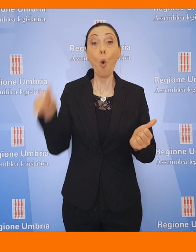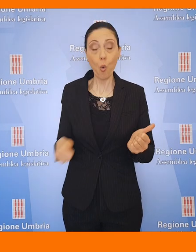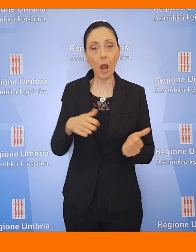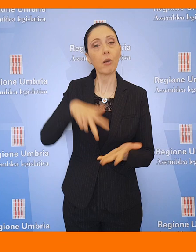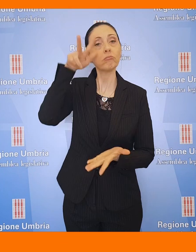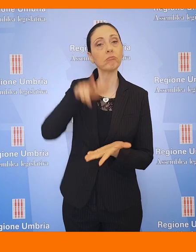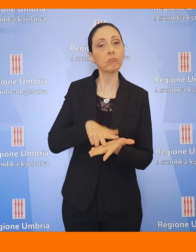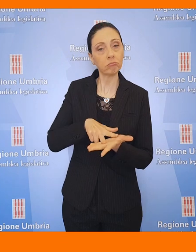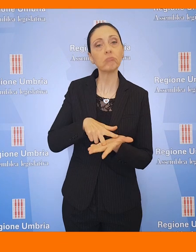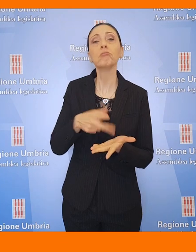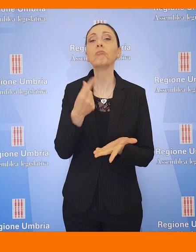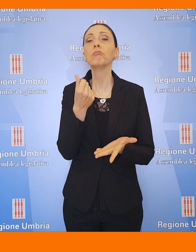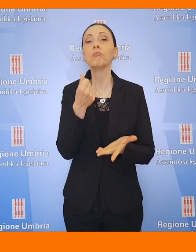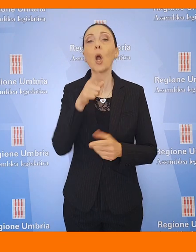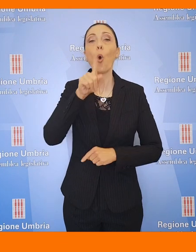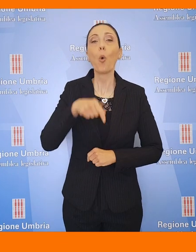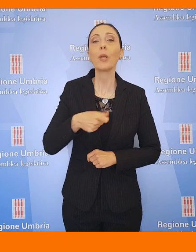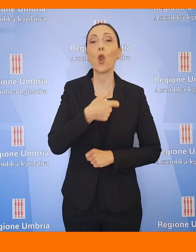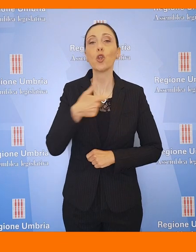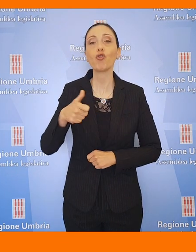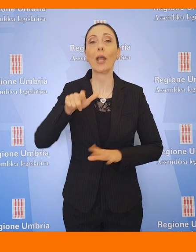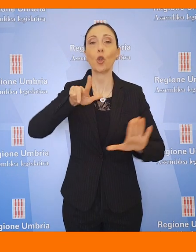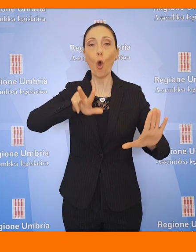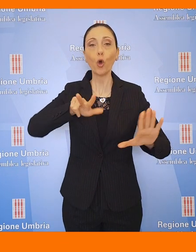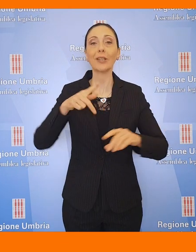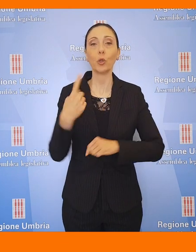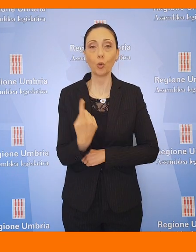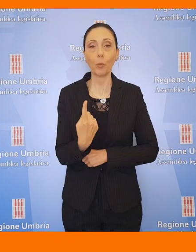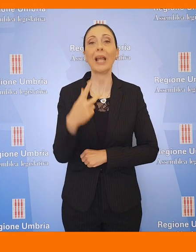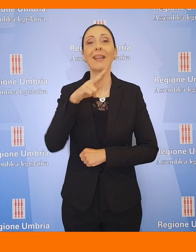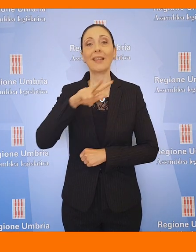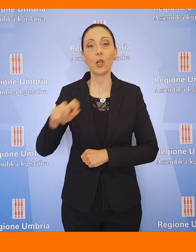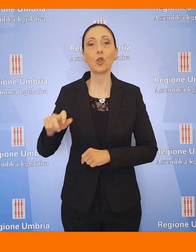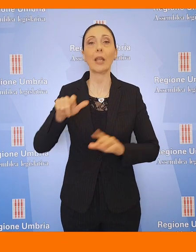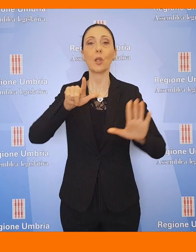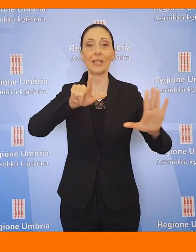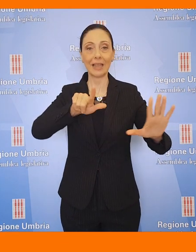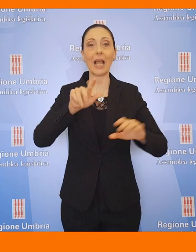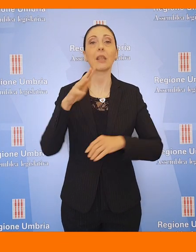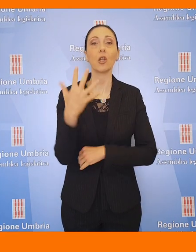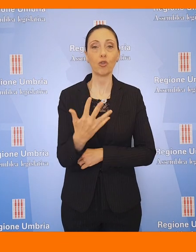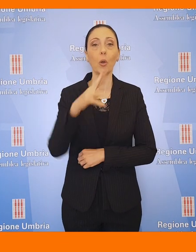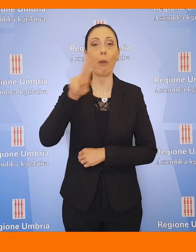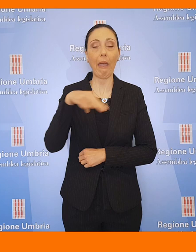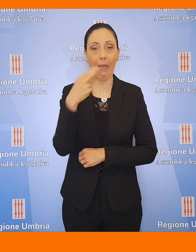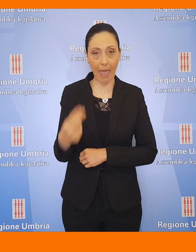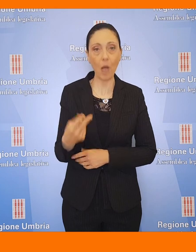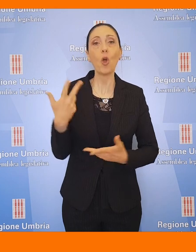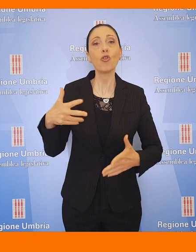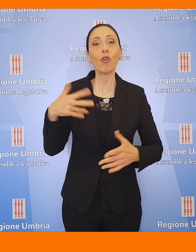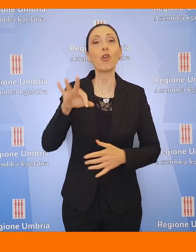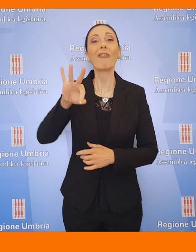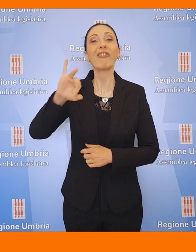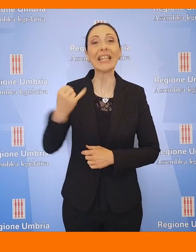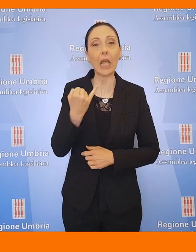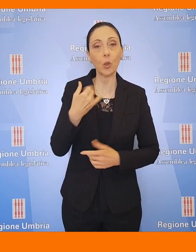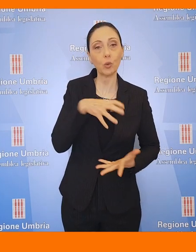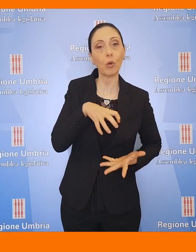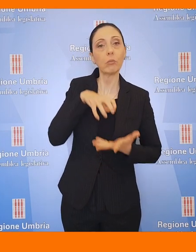deliberato è stato di 1.181.375 euro, di cui erogati, attraverso fideiussioni,